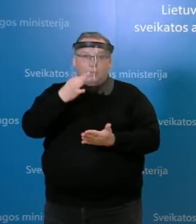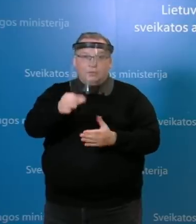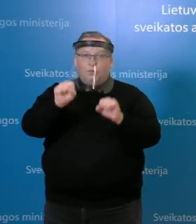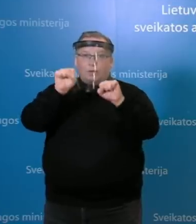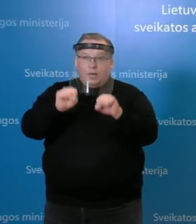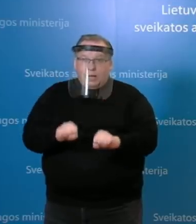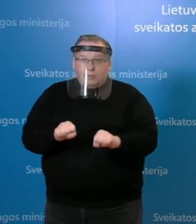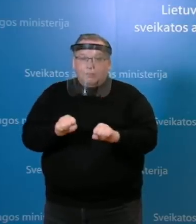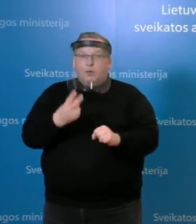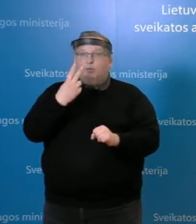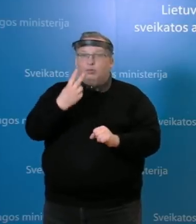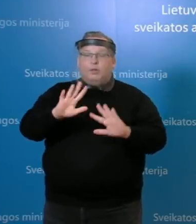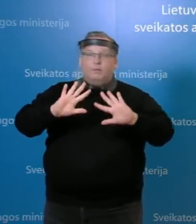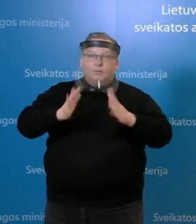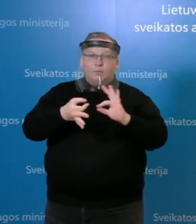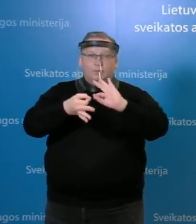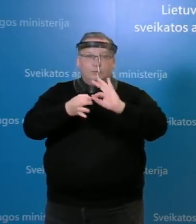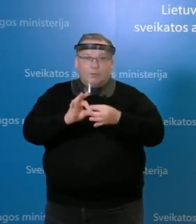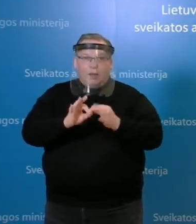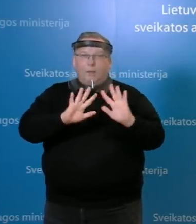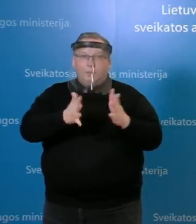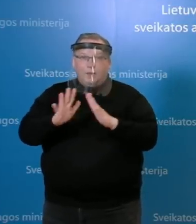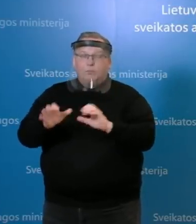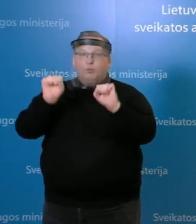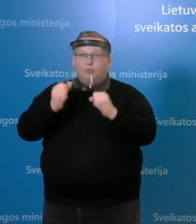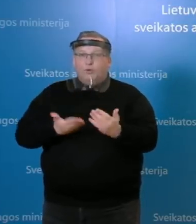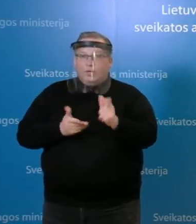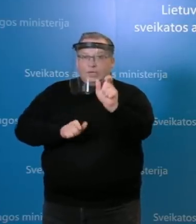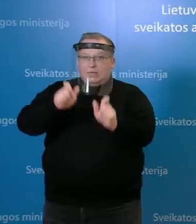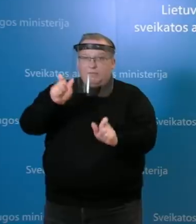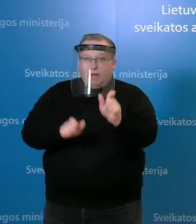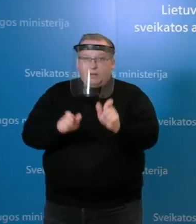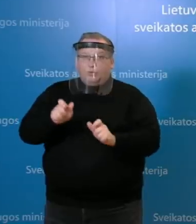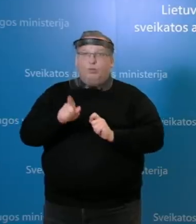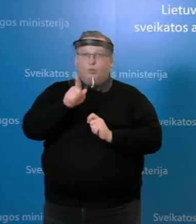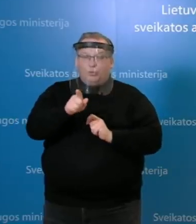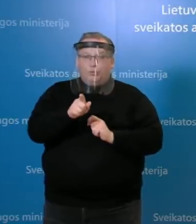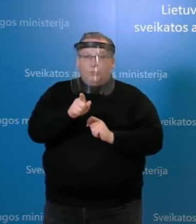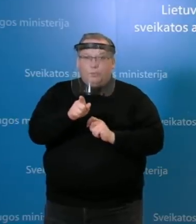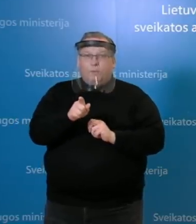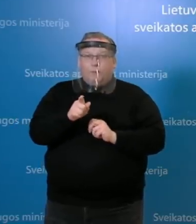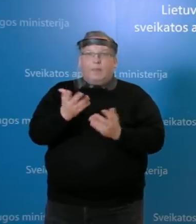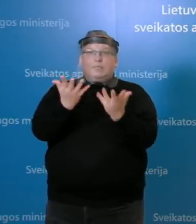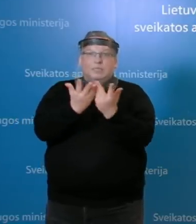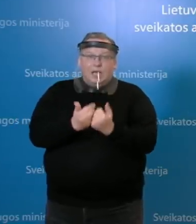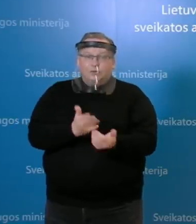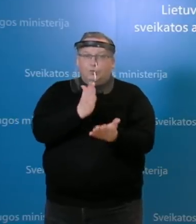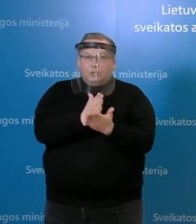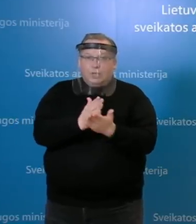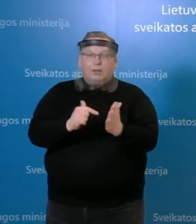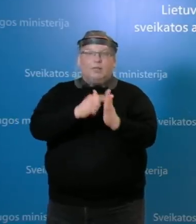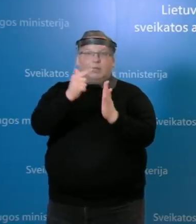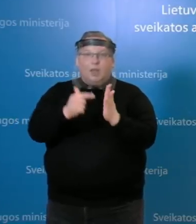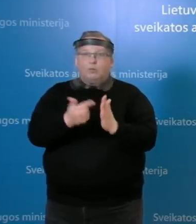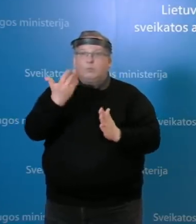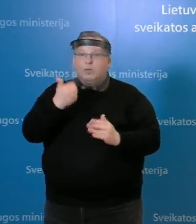nulemti daug aplinkybių, tas pats ir galbūt gyventojų tankumas turi reikšmės. Aišku, kitas dalykas yra klausimas,